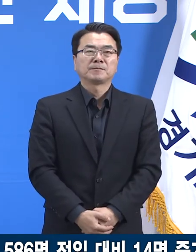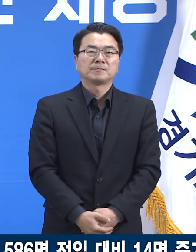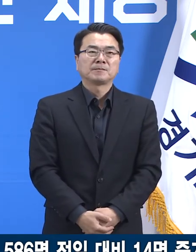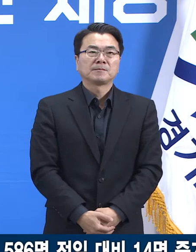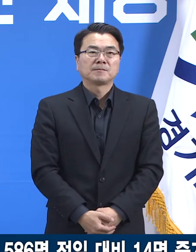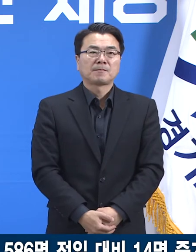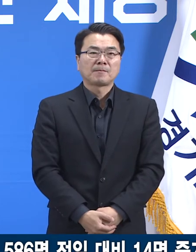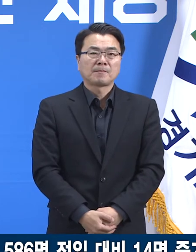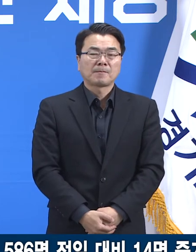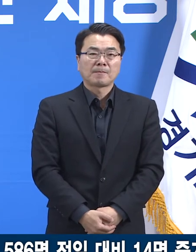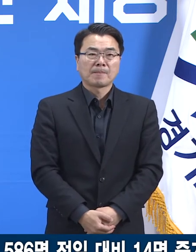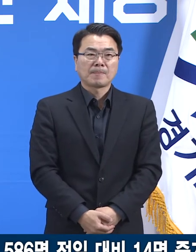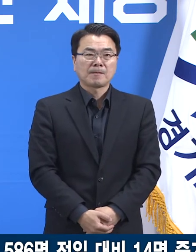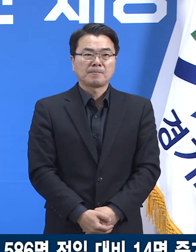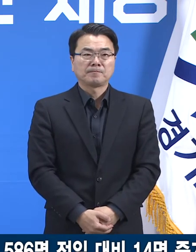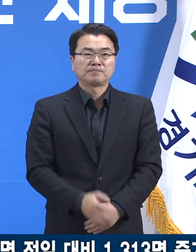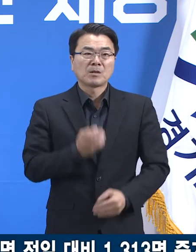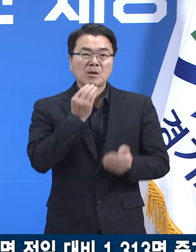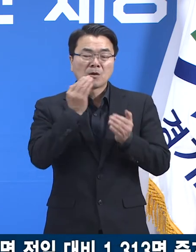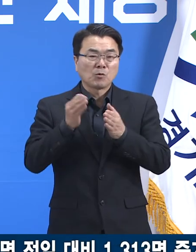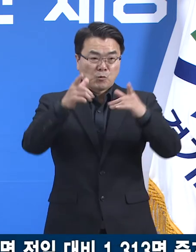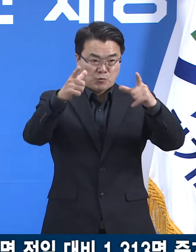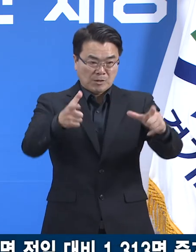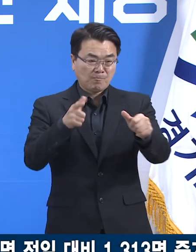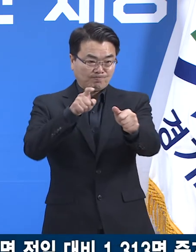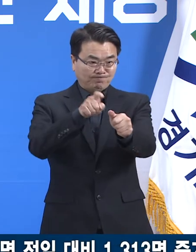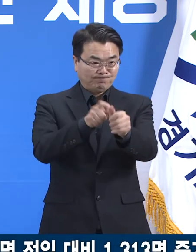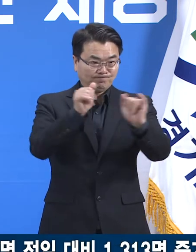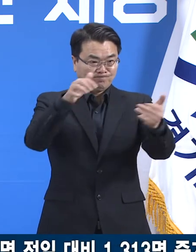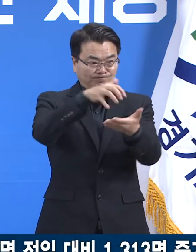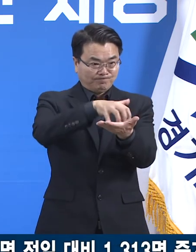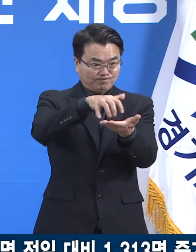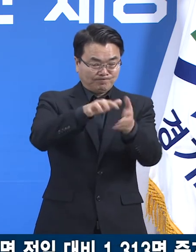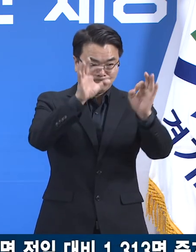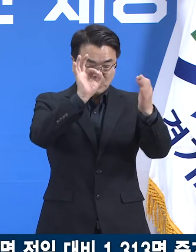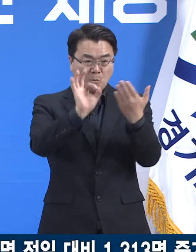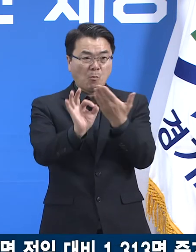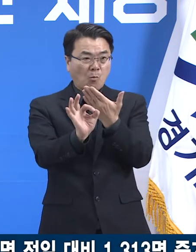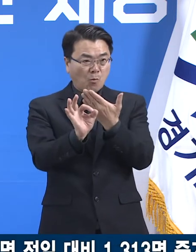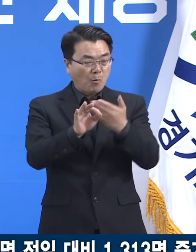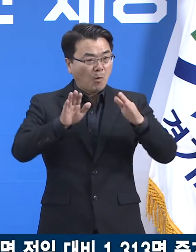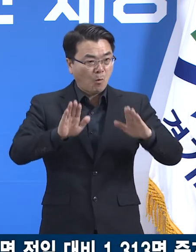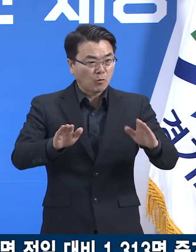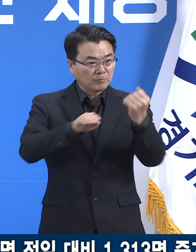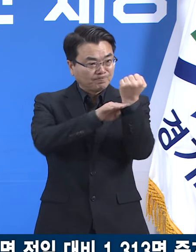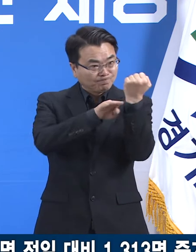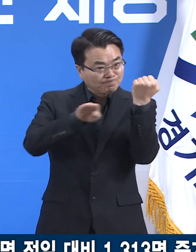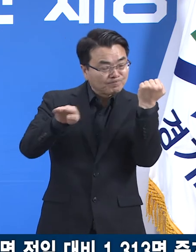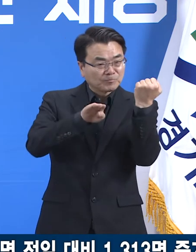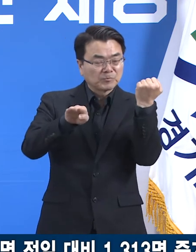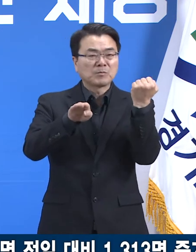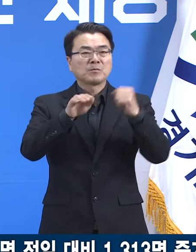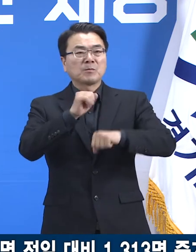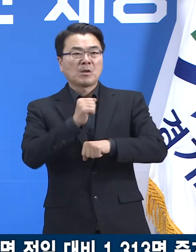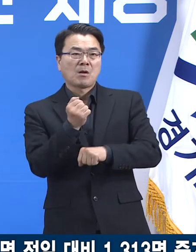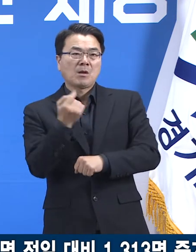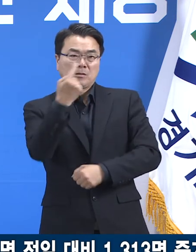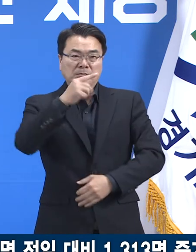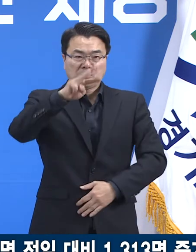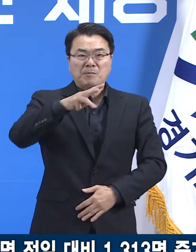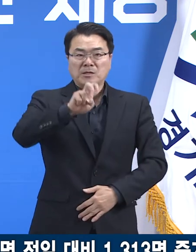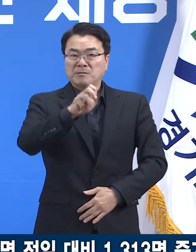다음 경기도 확진자 발생 현황입니다. 12월 21일 0시 기준 경기도 확진자 수는 전일 오전 0시 대비 1